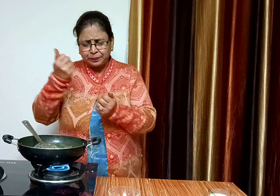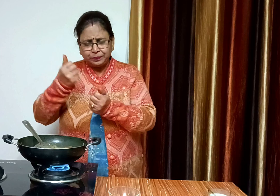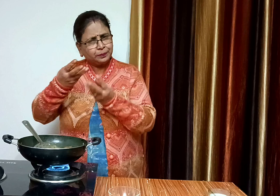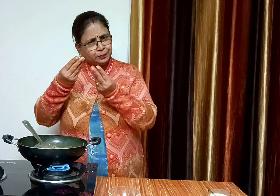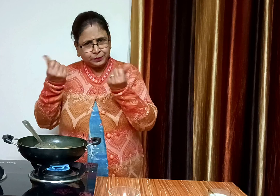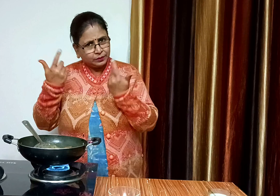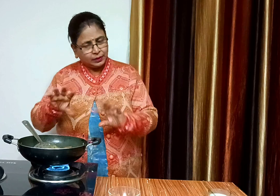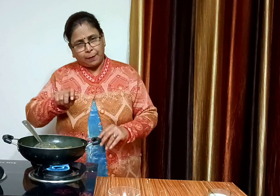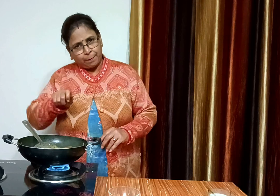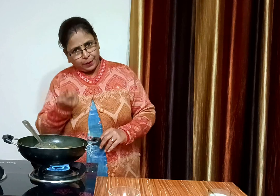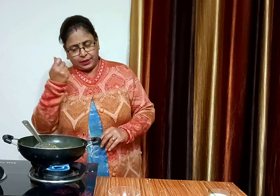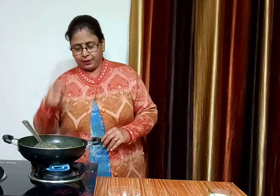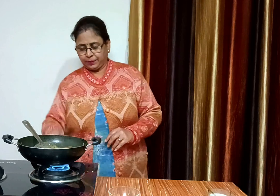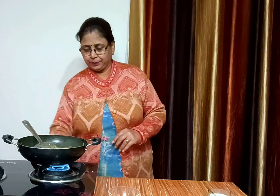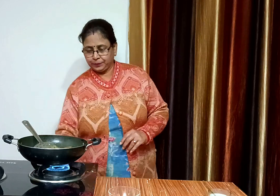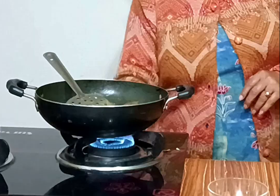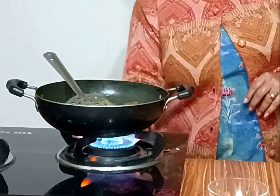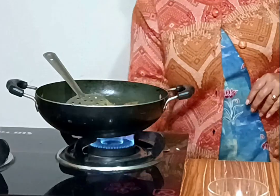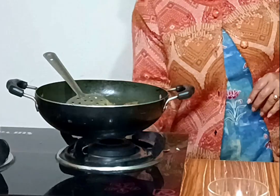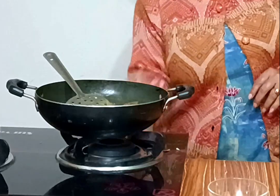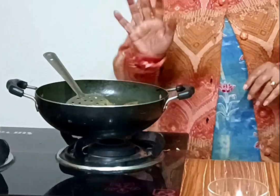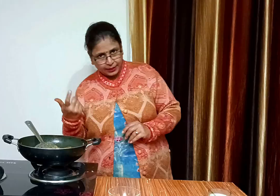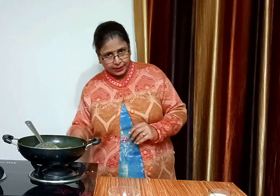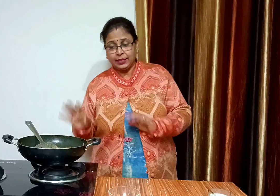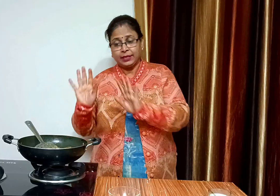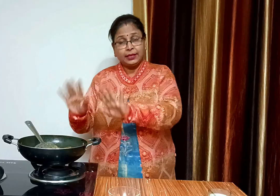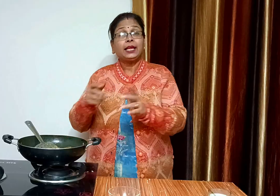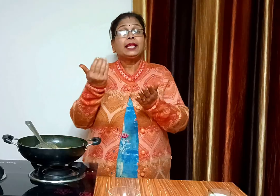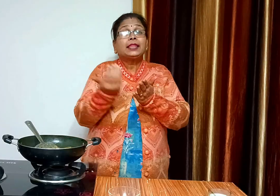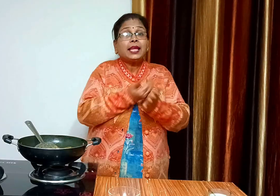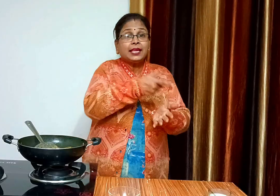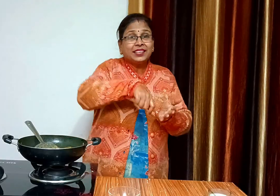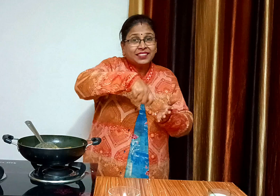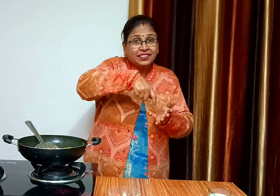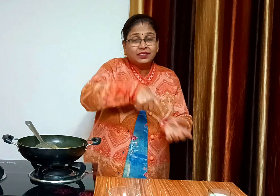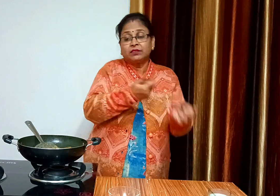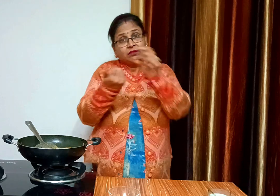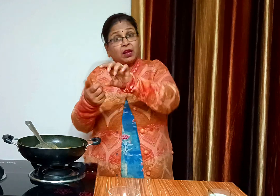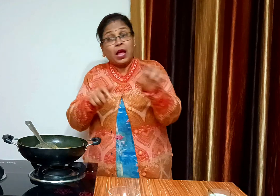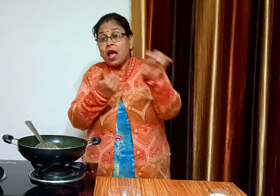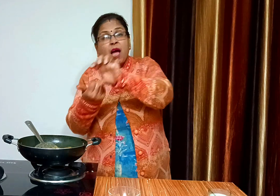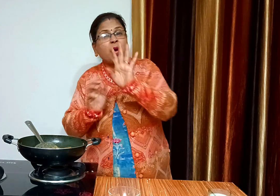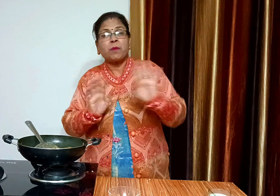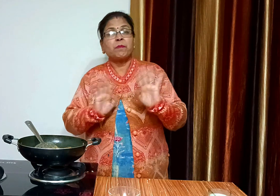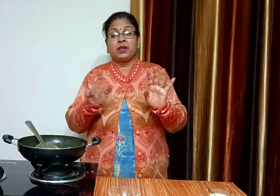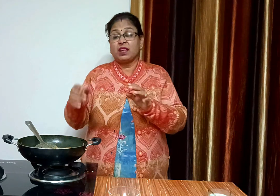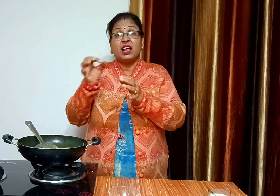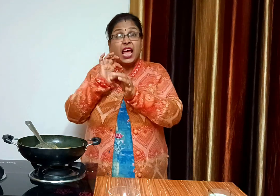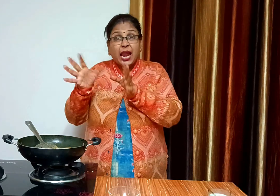टेमाटर भी अच्छे से पक गए हैं, अब गैस बंद कर देंगे अब इसे थोड़ा ठंडा होने देंगे क्योंकि गरम में दही मसाला डालने से